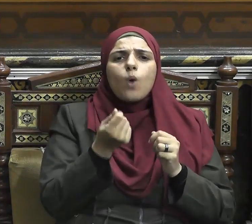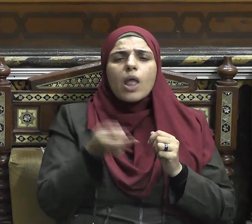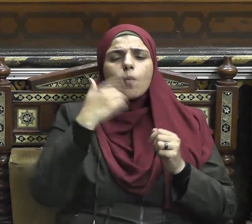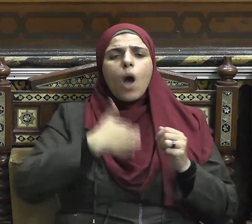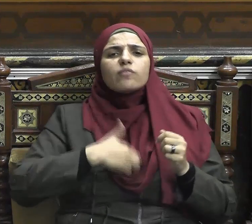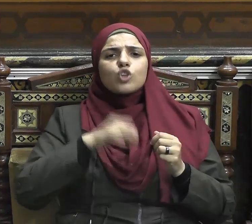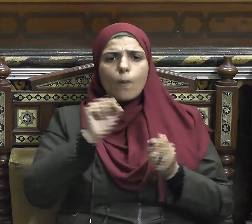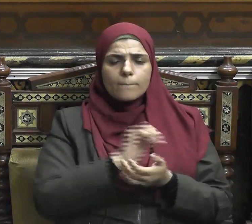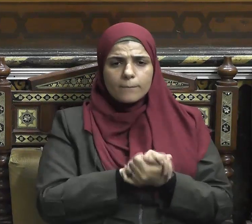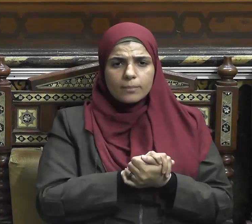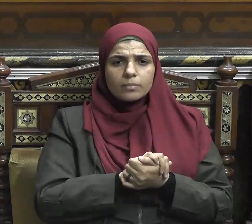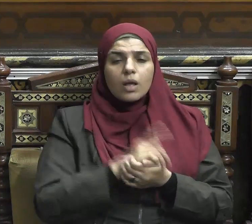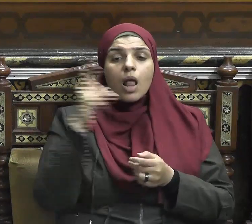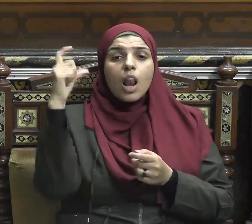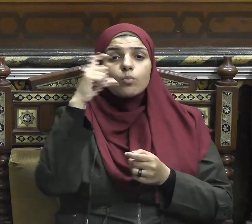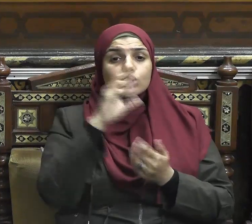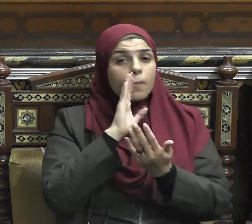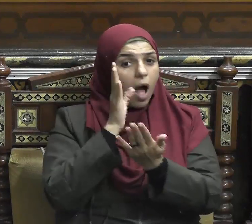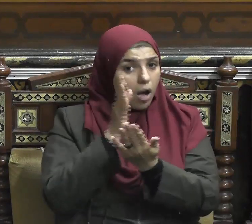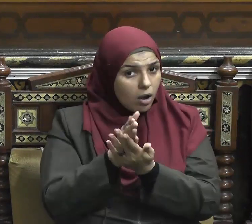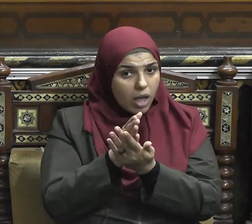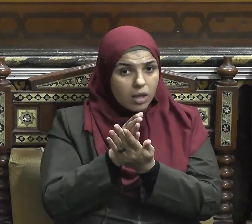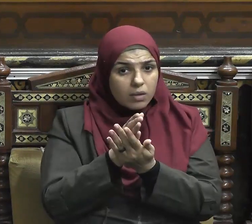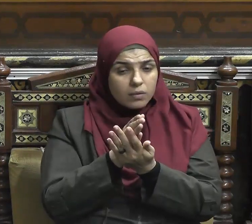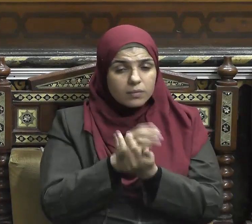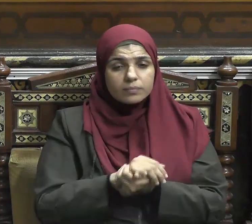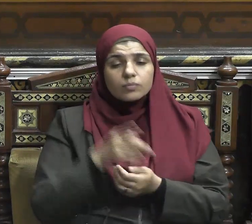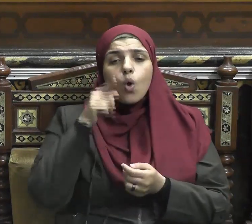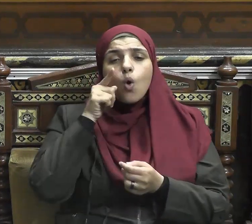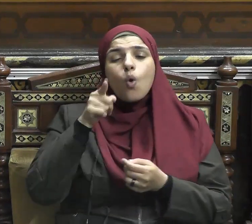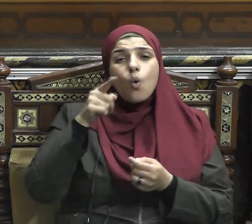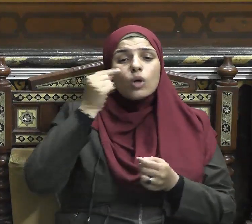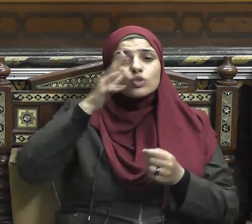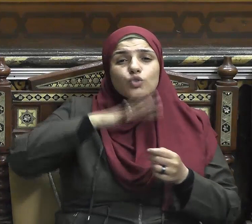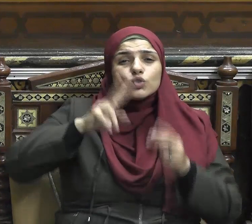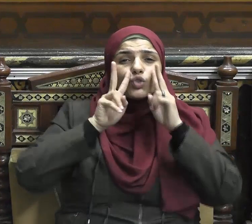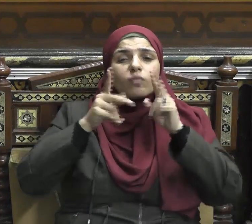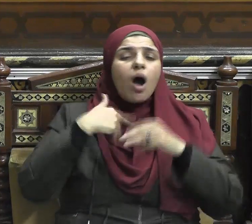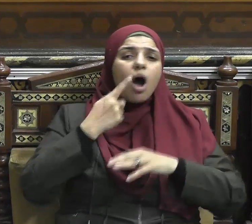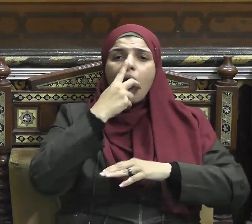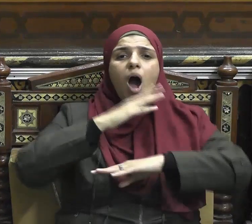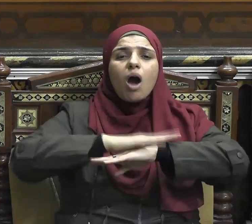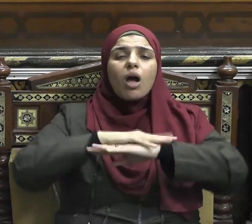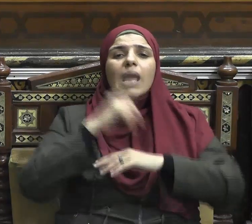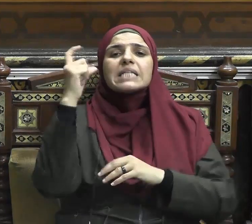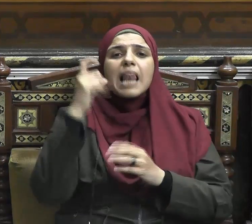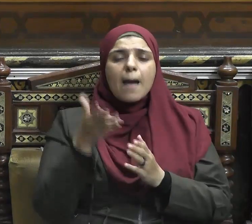المسلم الحقيقي من سليم الناس من لسانه ويده والمؤمن